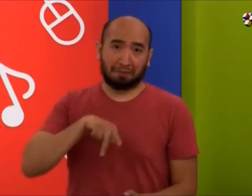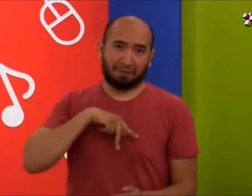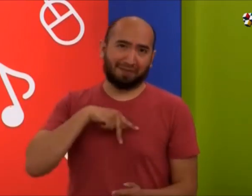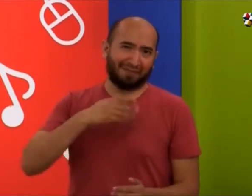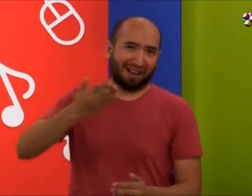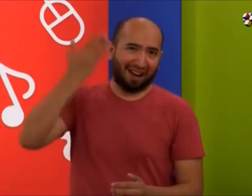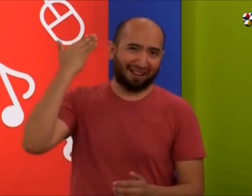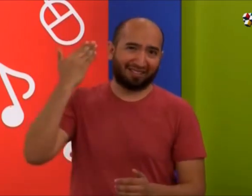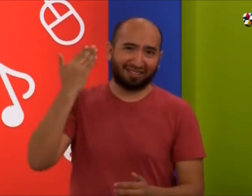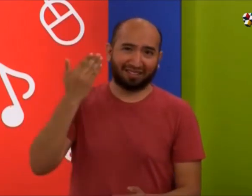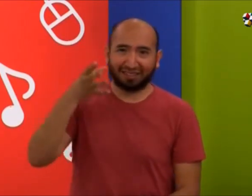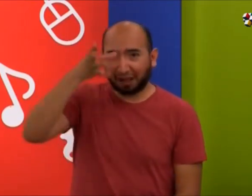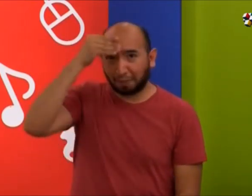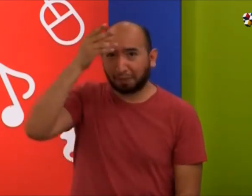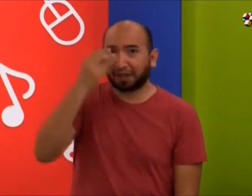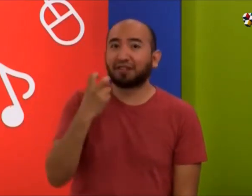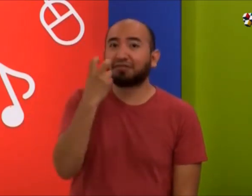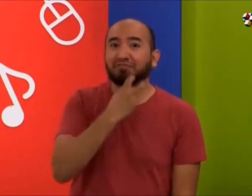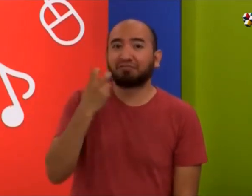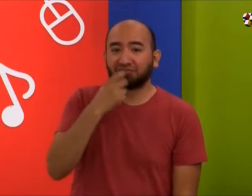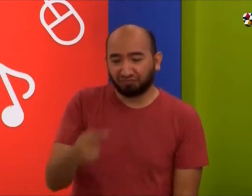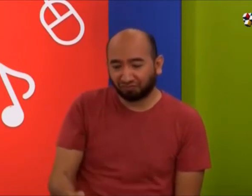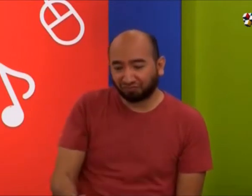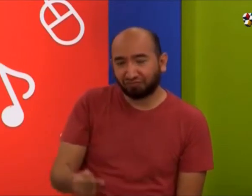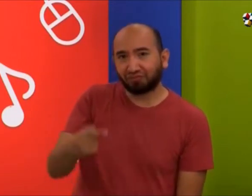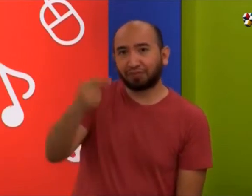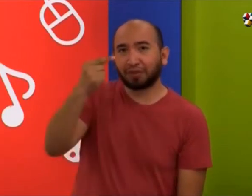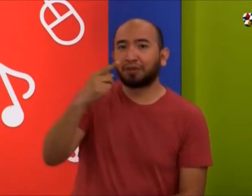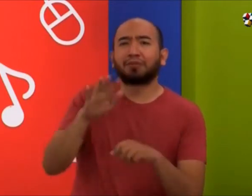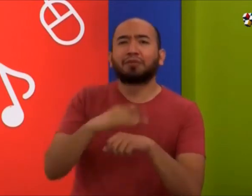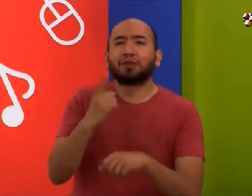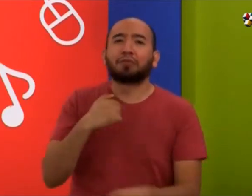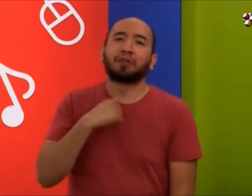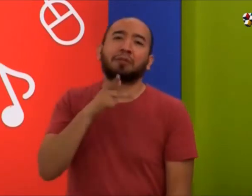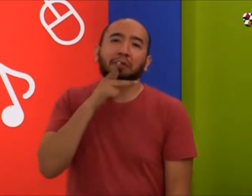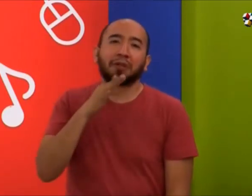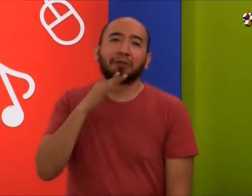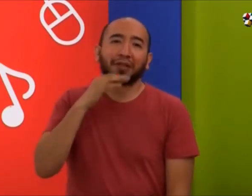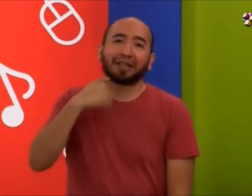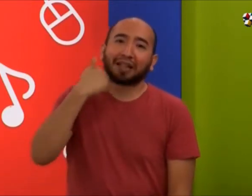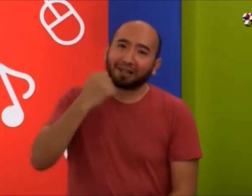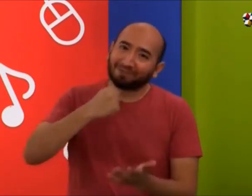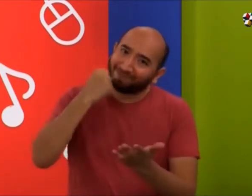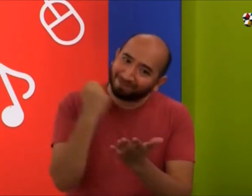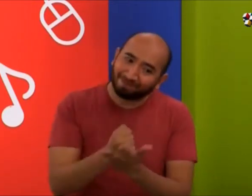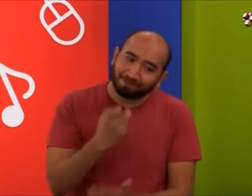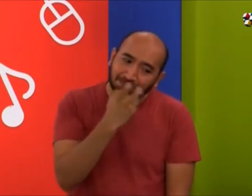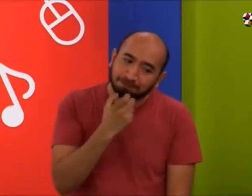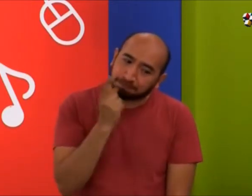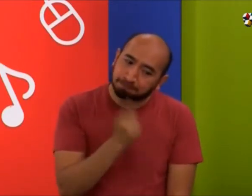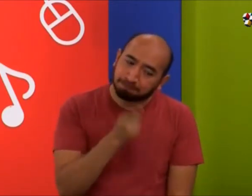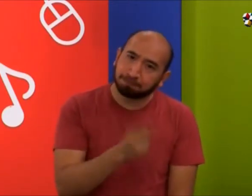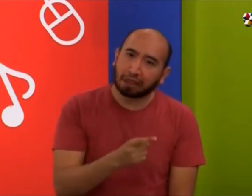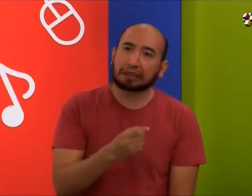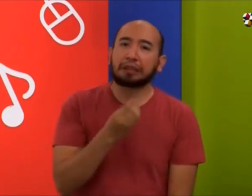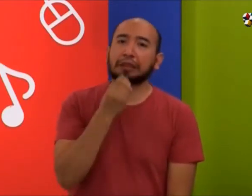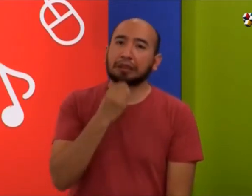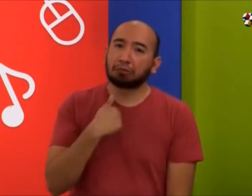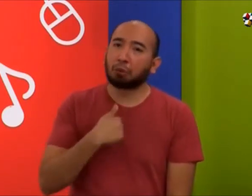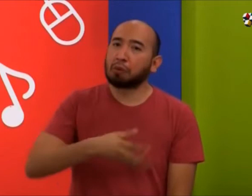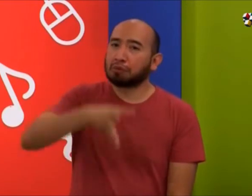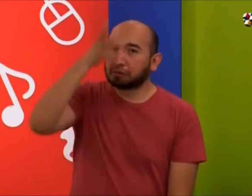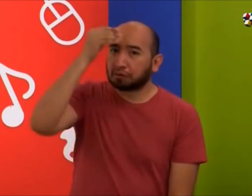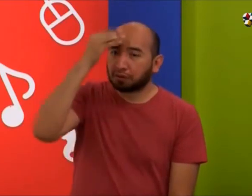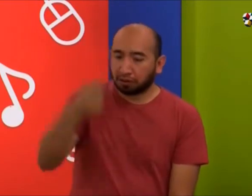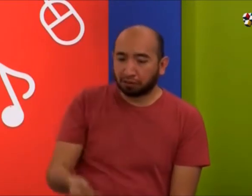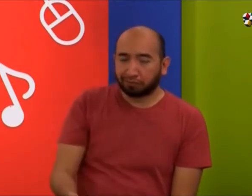Por ejemplo, una experiencia mía. Hace tiempo yo estaba oralizado y crecí así. Mi mamá y mi papá querían a fuerza que